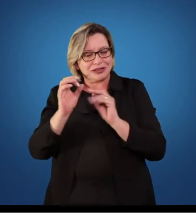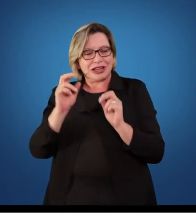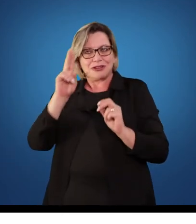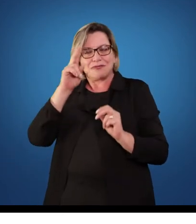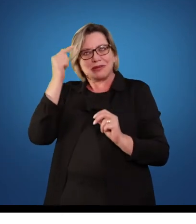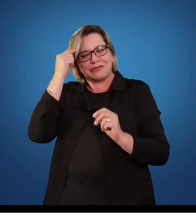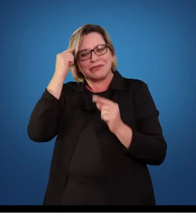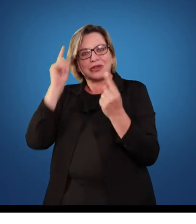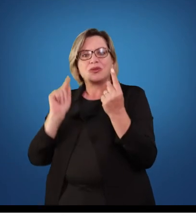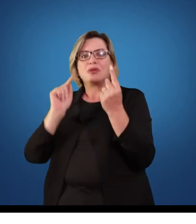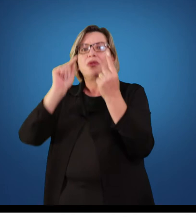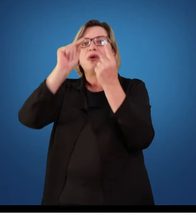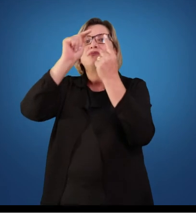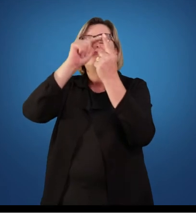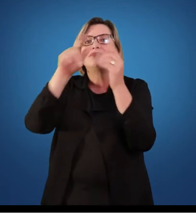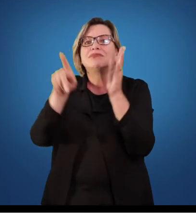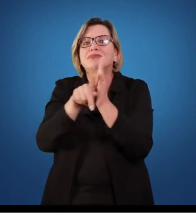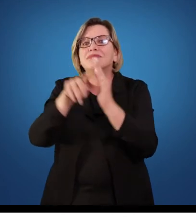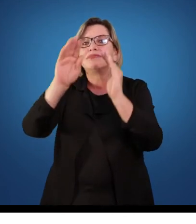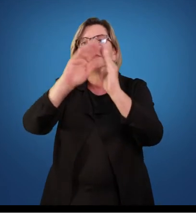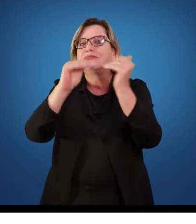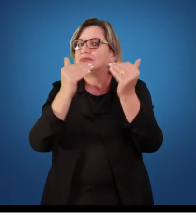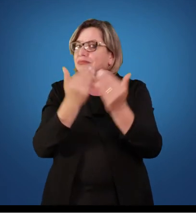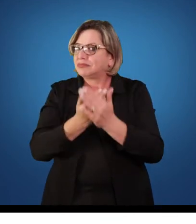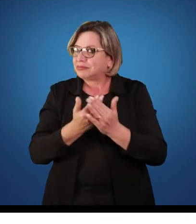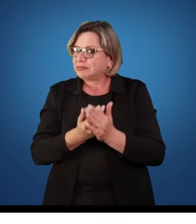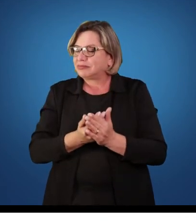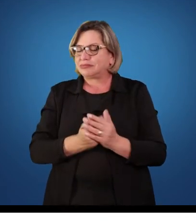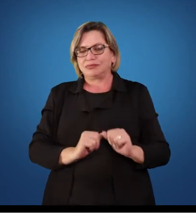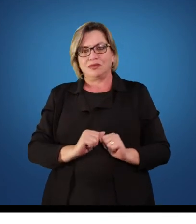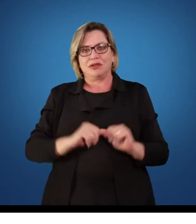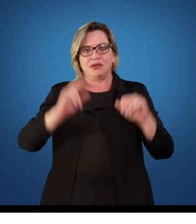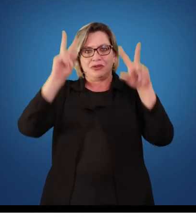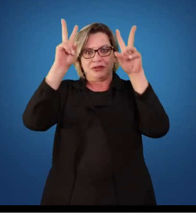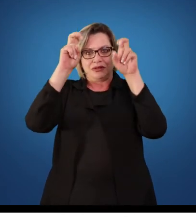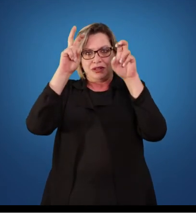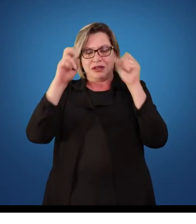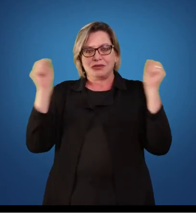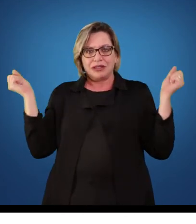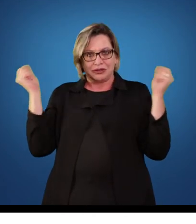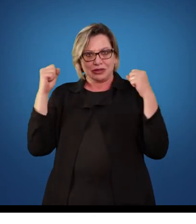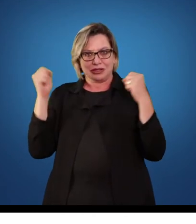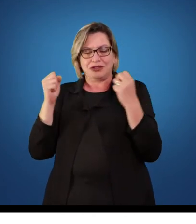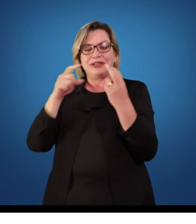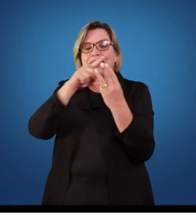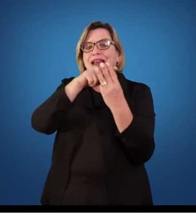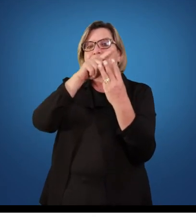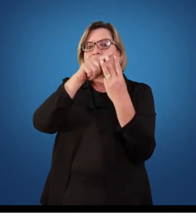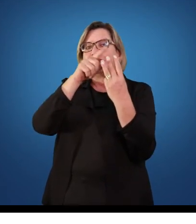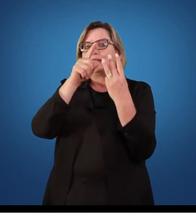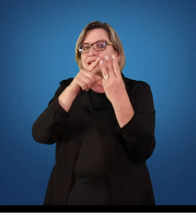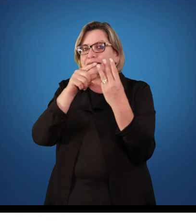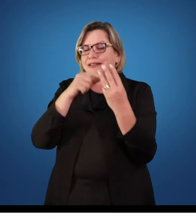escola. Os conteúdos da educação física apresentam três dimensões, a conceitual,